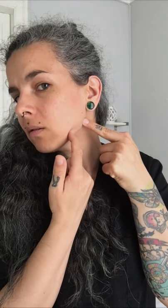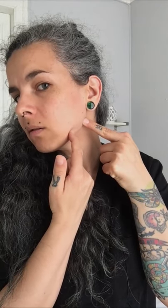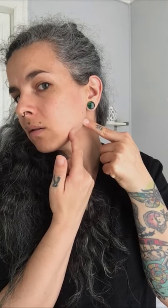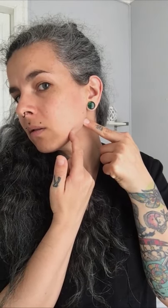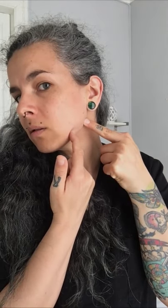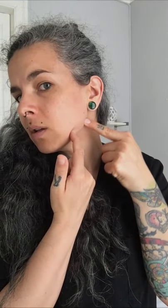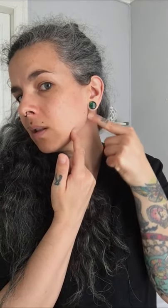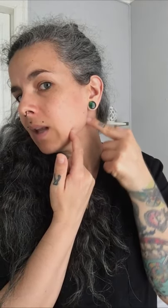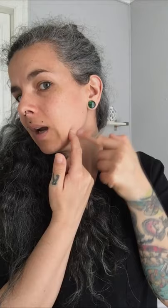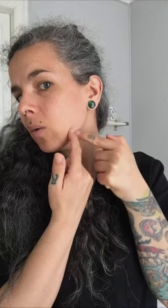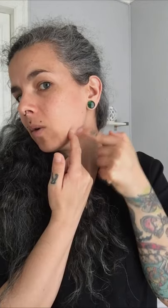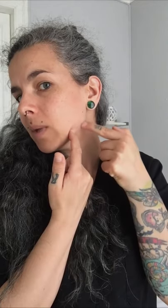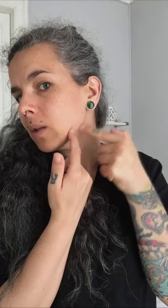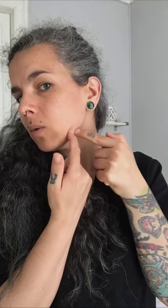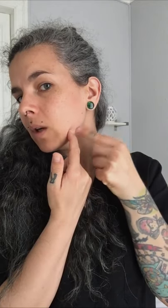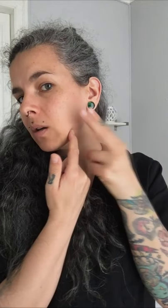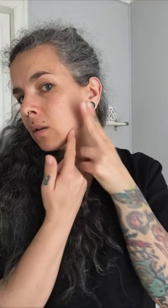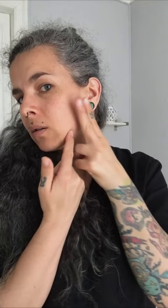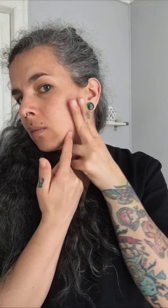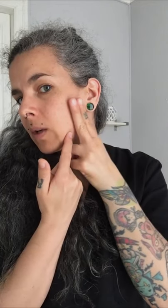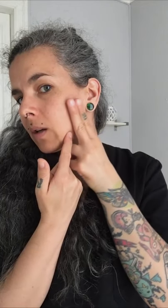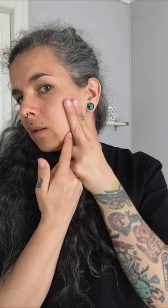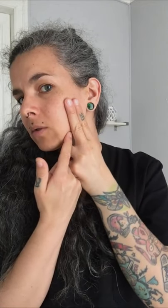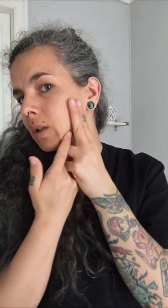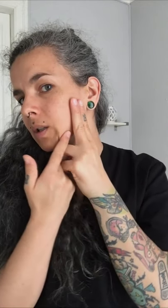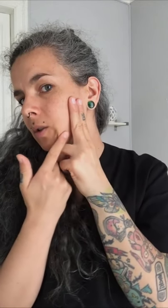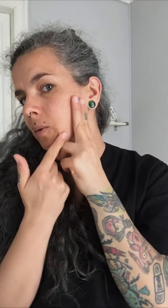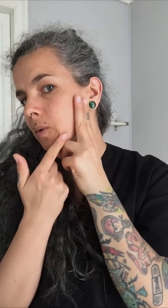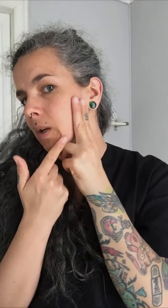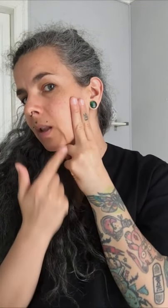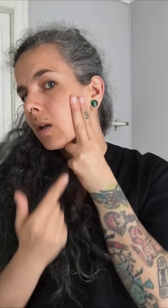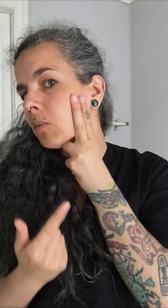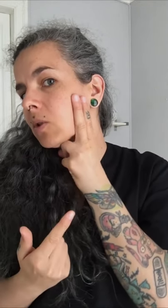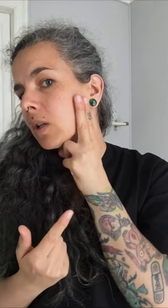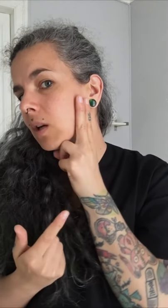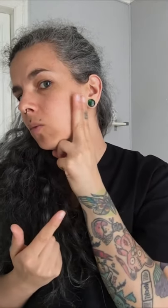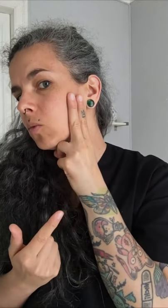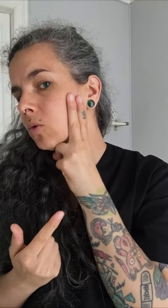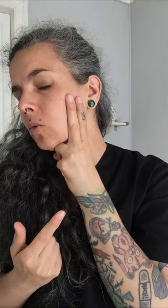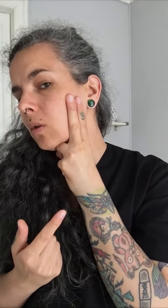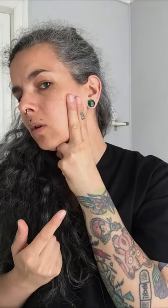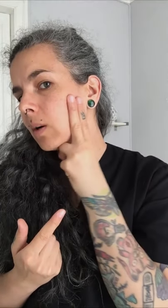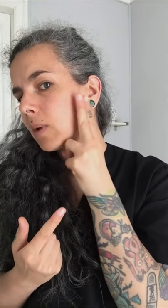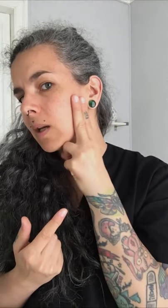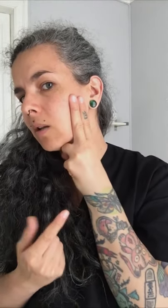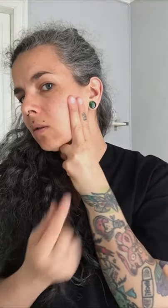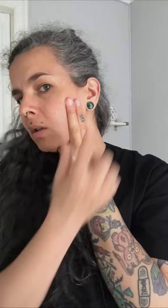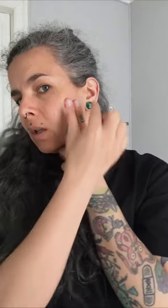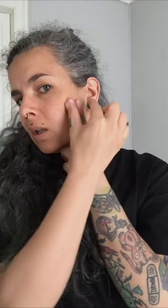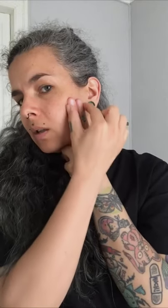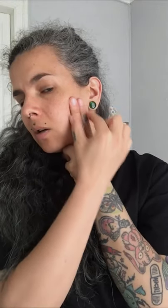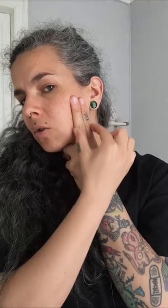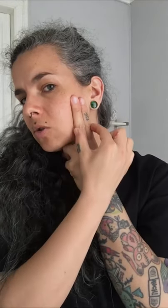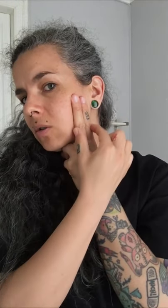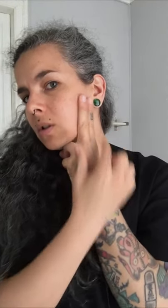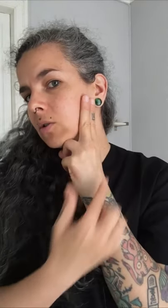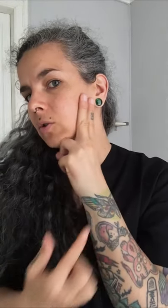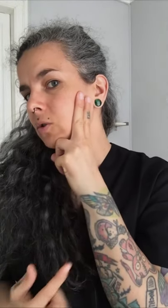del ángulo mandibular, ¿vale? O sea, que si lo visualizáramos, sería un músculo aplanado del grosor de estos dos